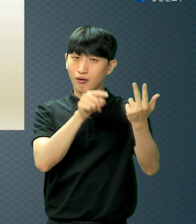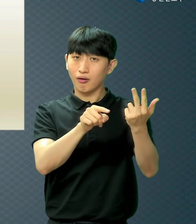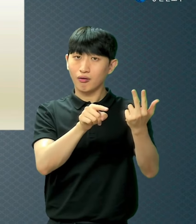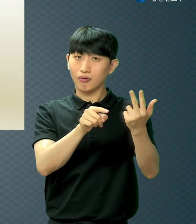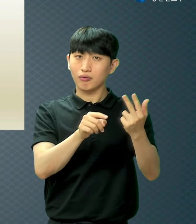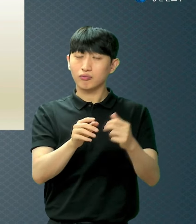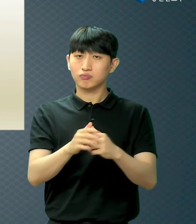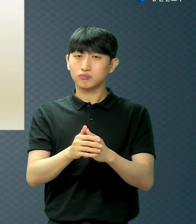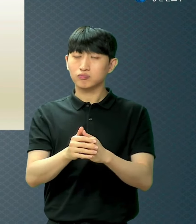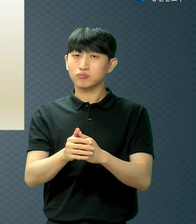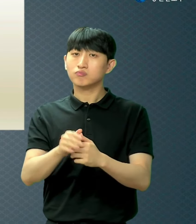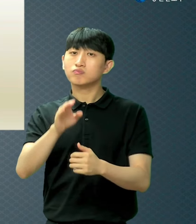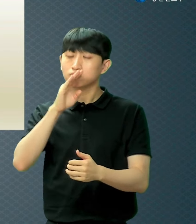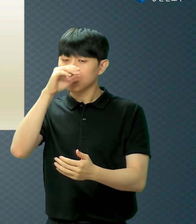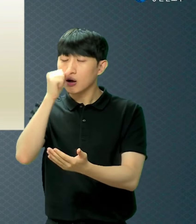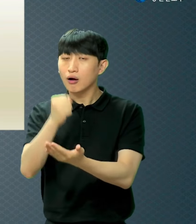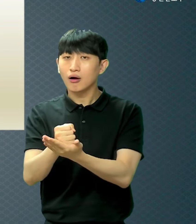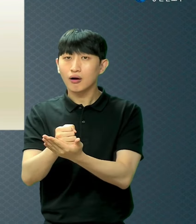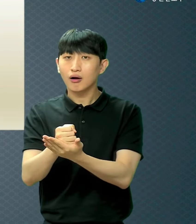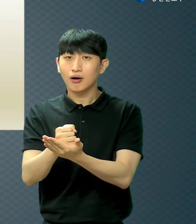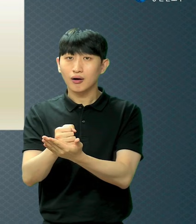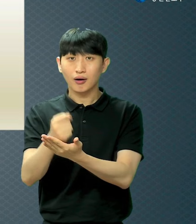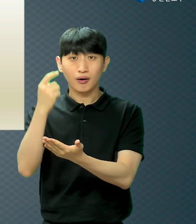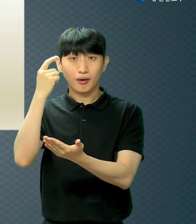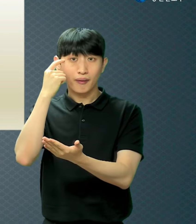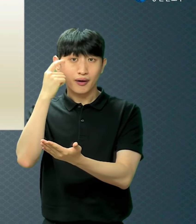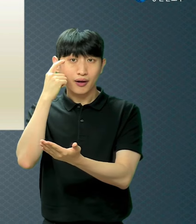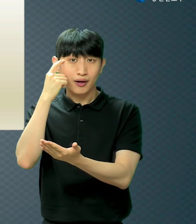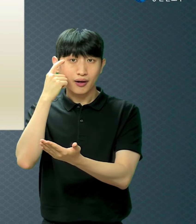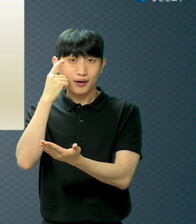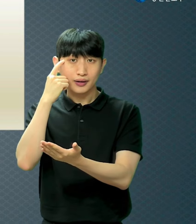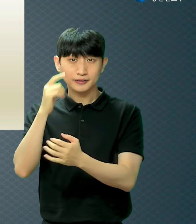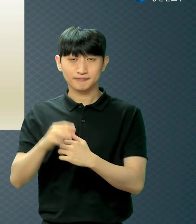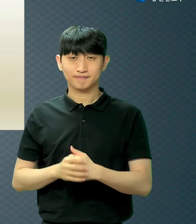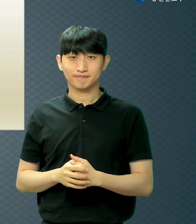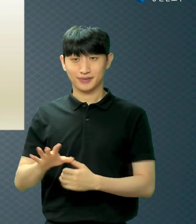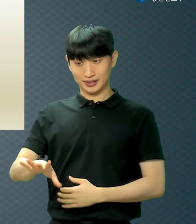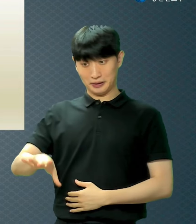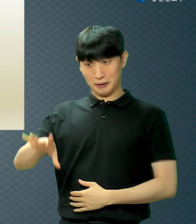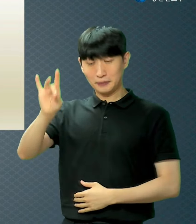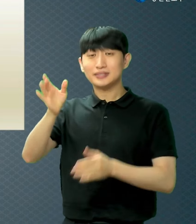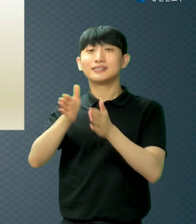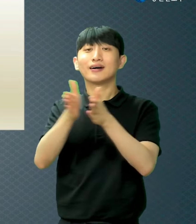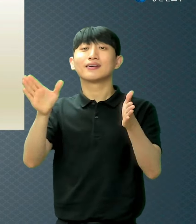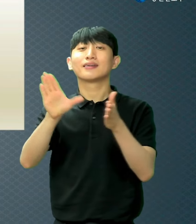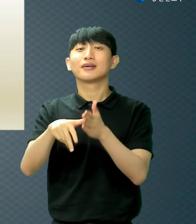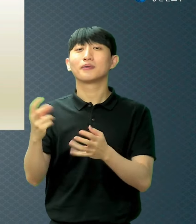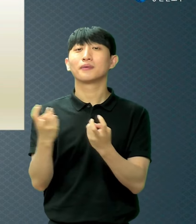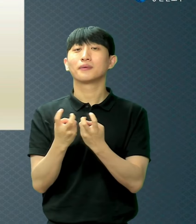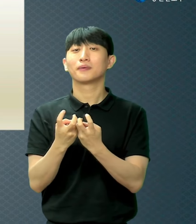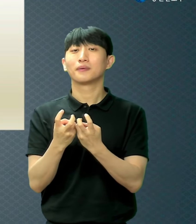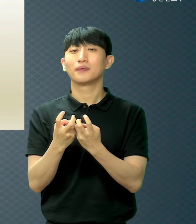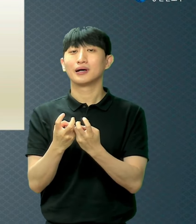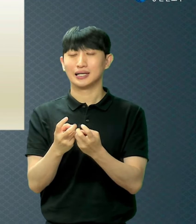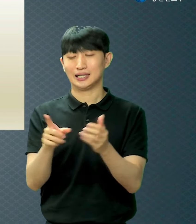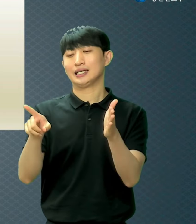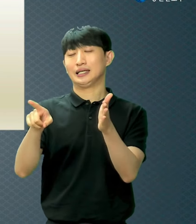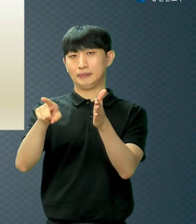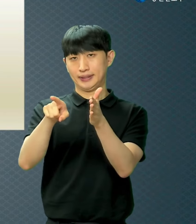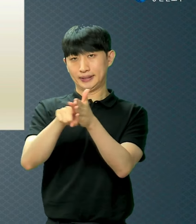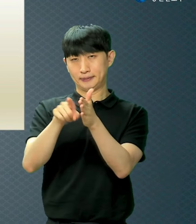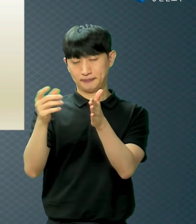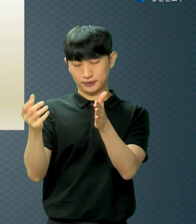제사일까 시작을 무엇으로 하고 있죠 시작을 믿음으로 해요